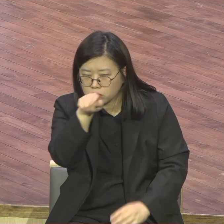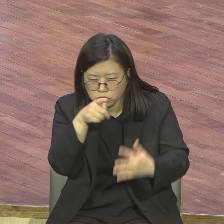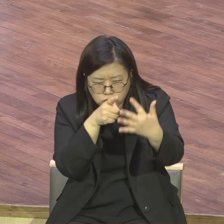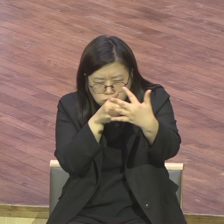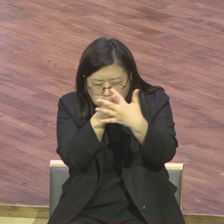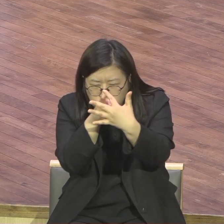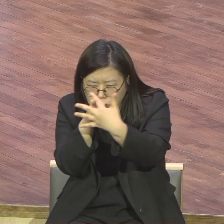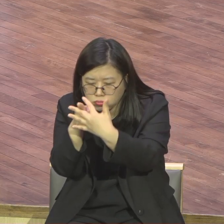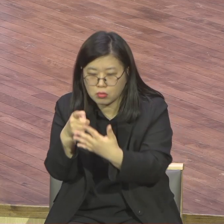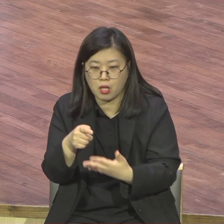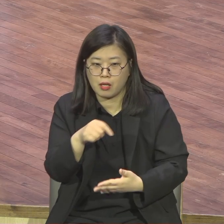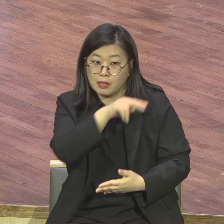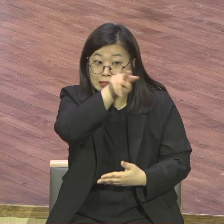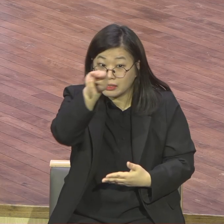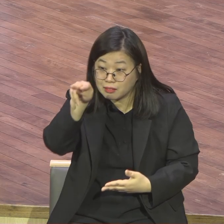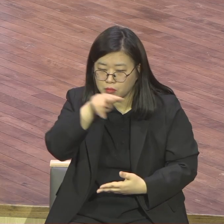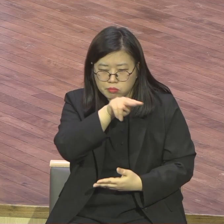뭐. 뭐 있어요. 할 말 있어요.